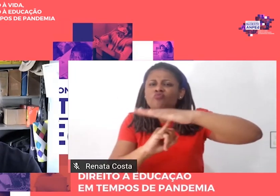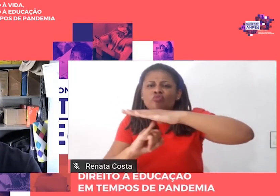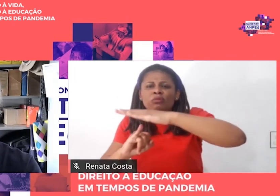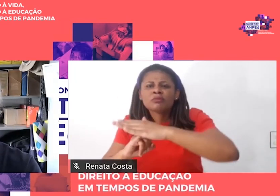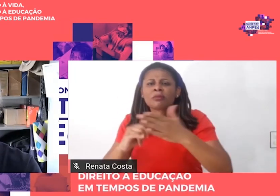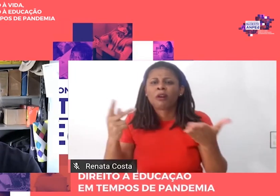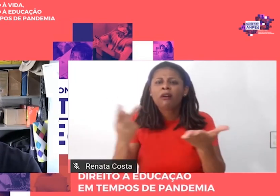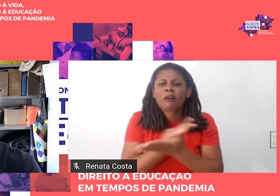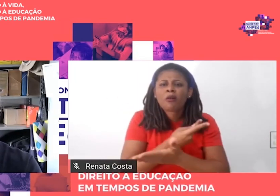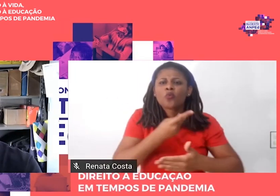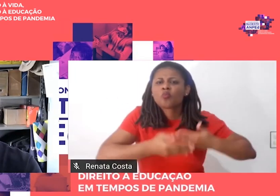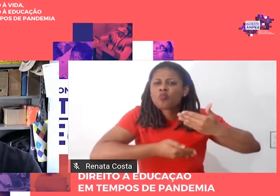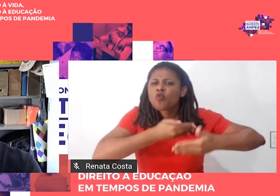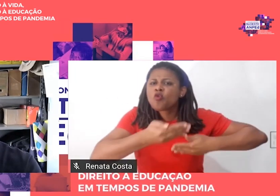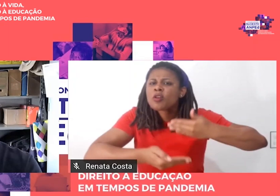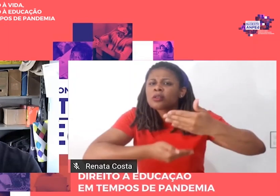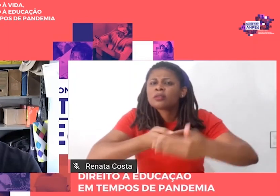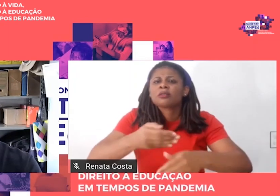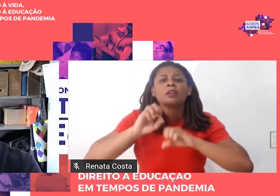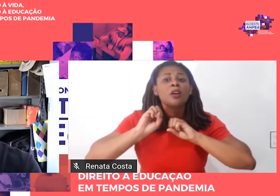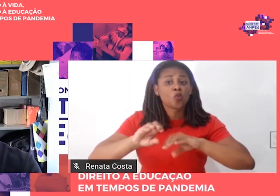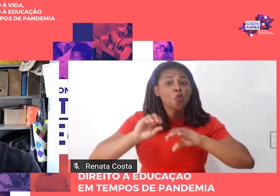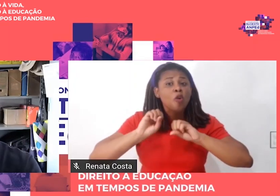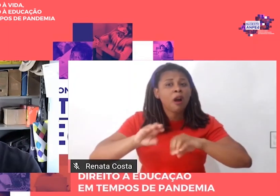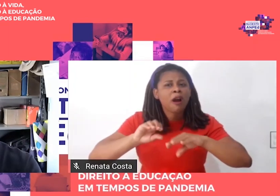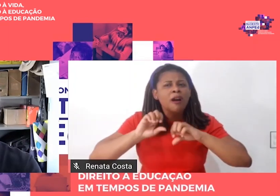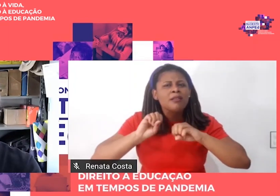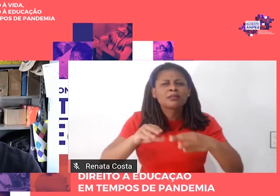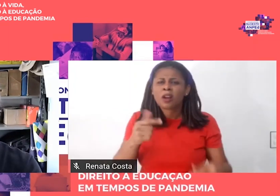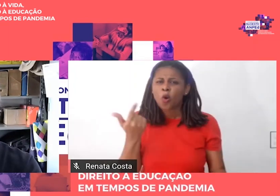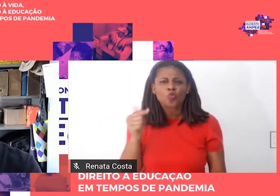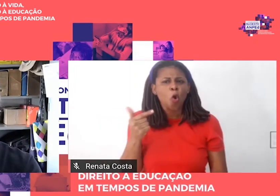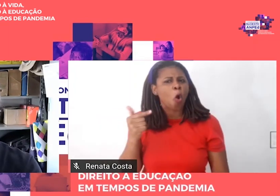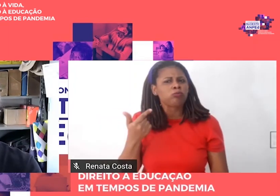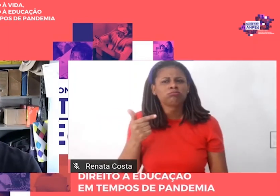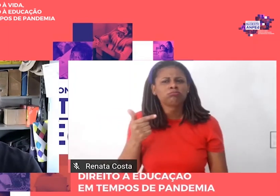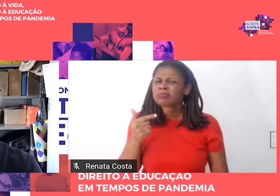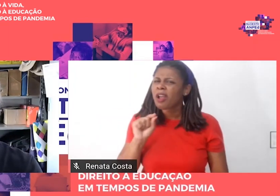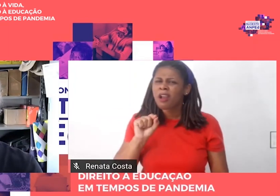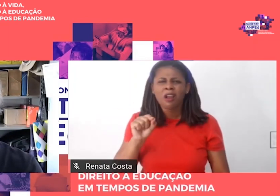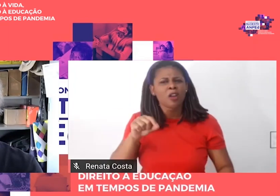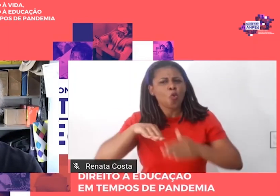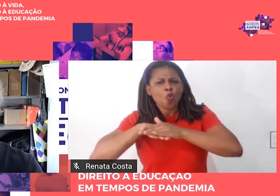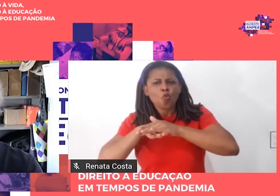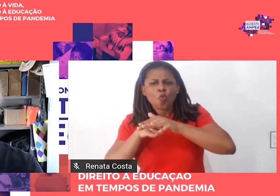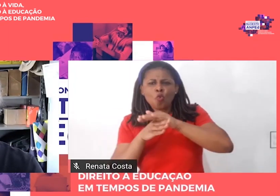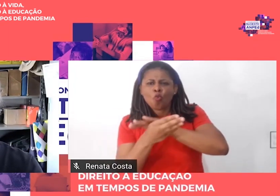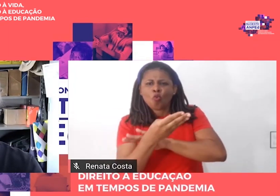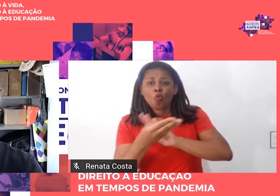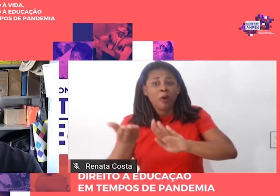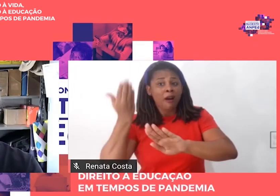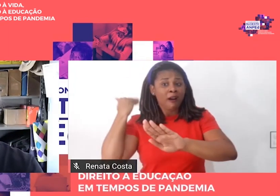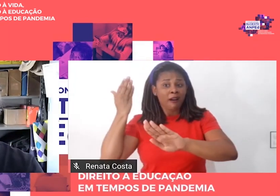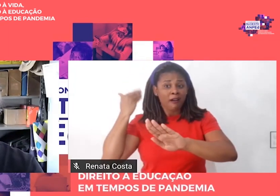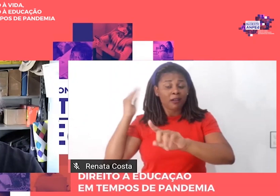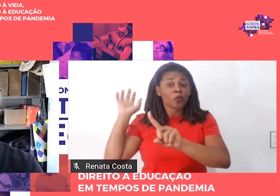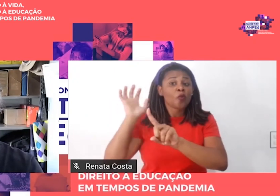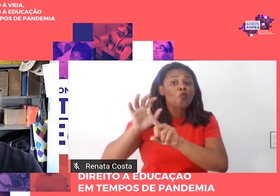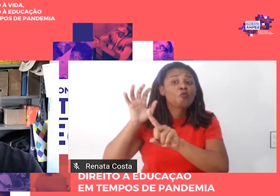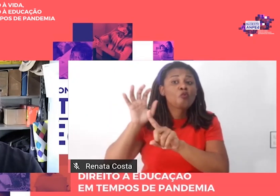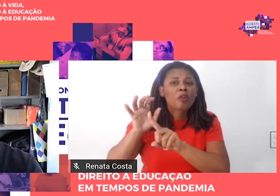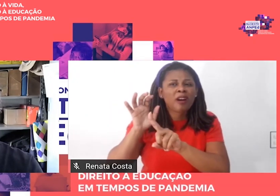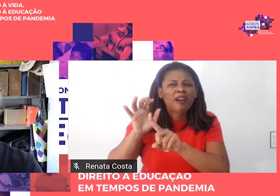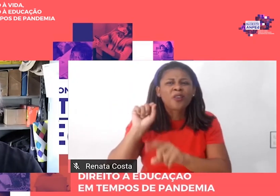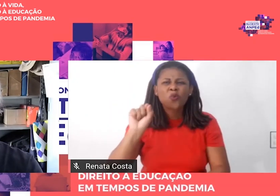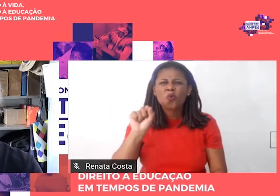processo educacional sem cair na moda que assolou os historiadores da educação de se limitarem ao